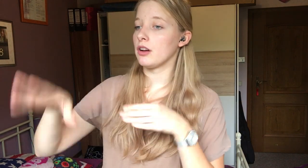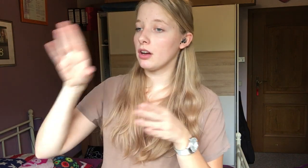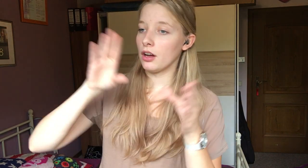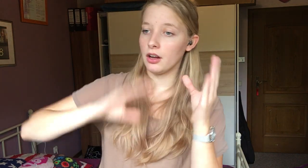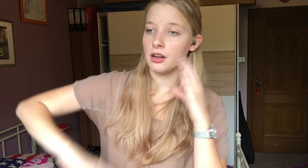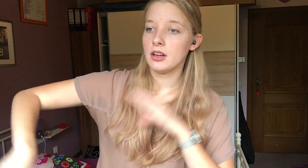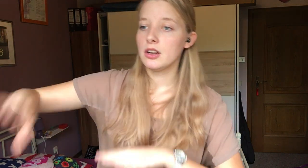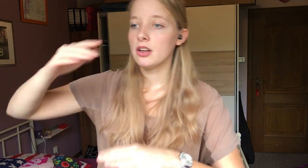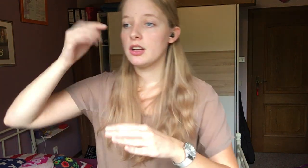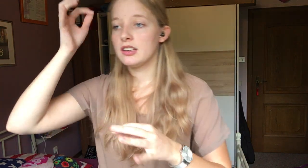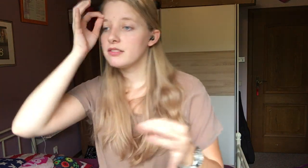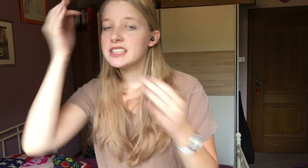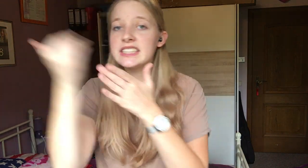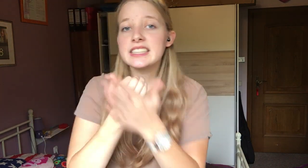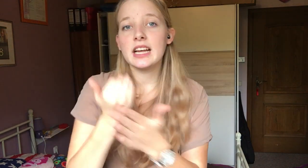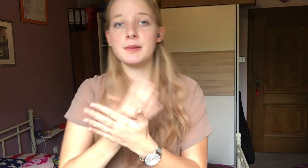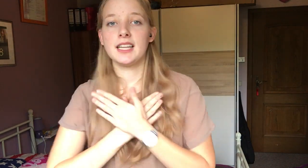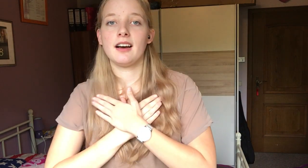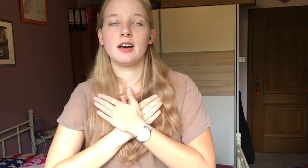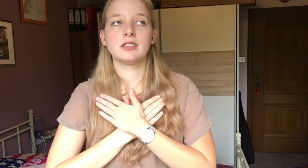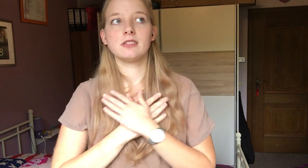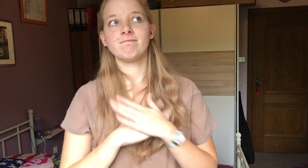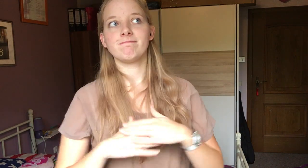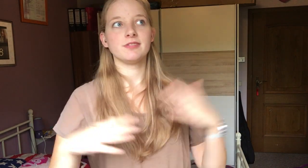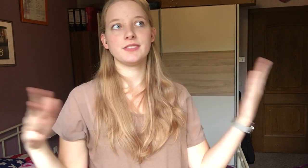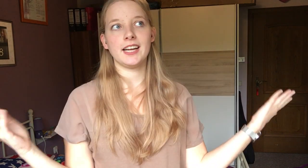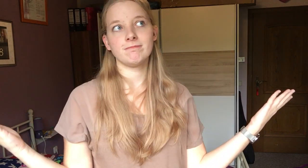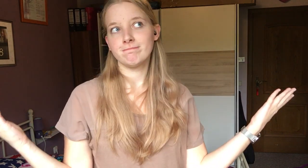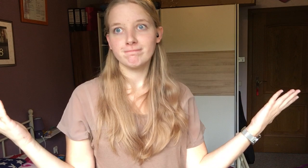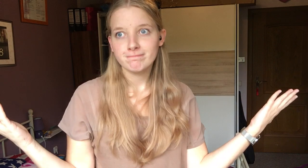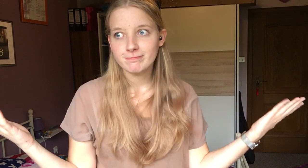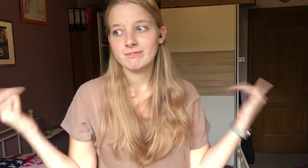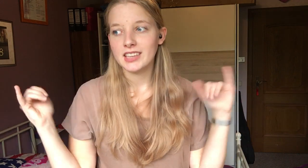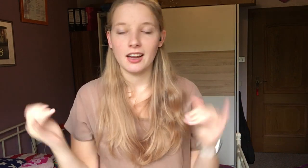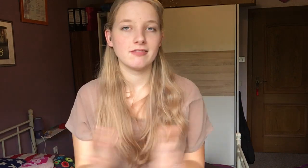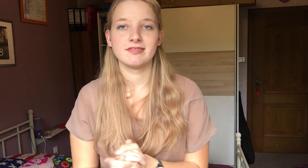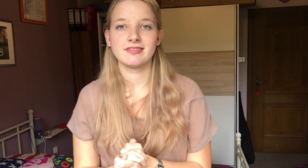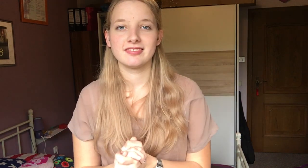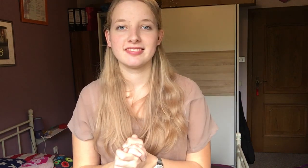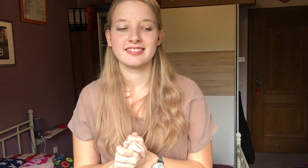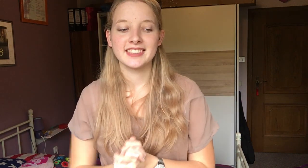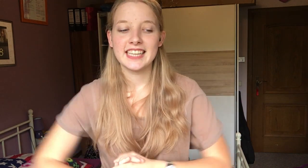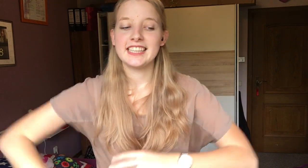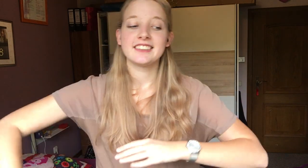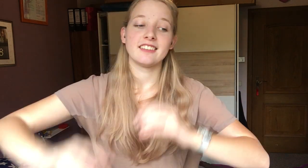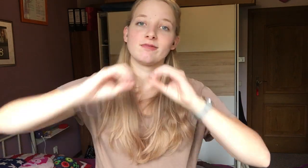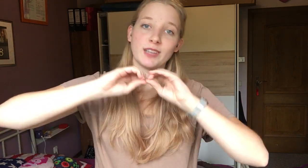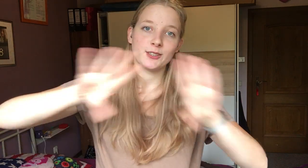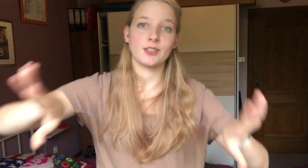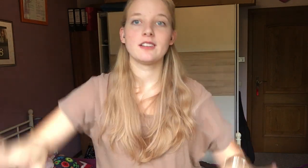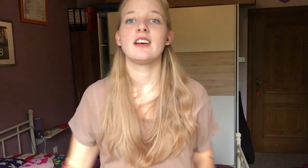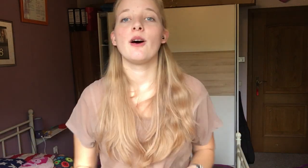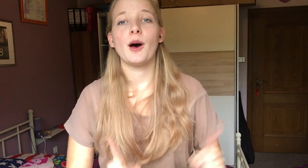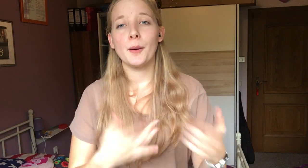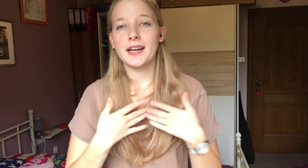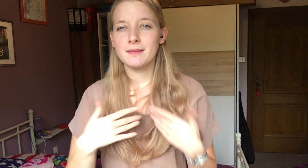Wissen gesammelt habe, dann, ja, dann sage ich euch das. Aber meine